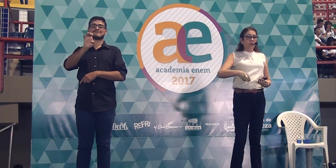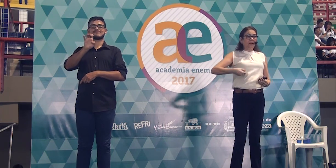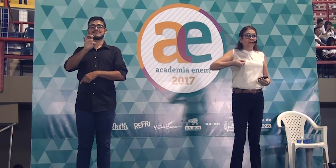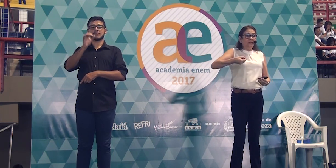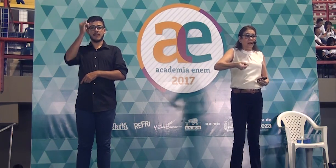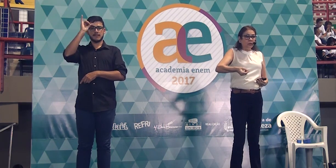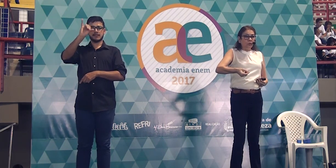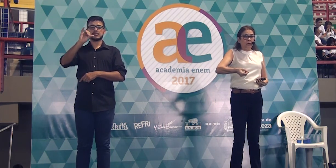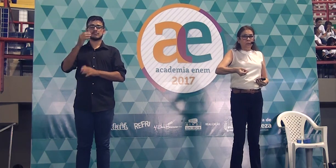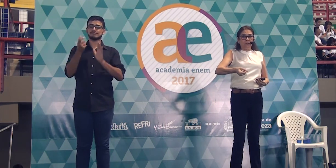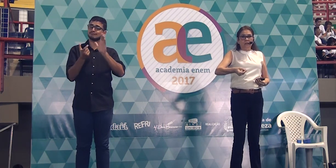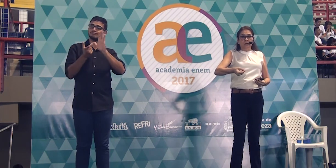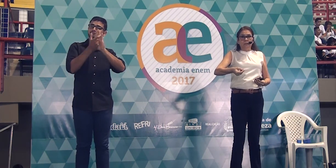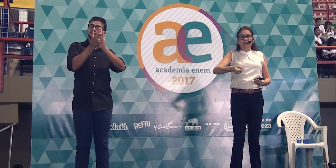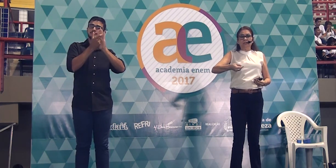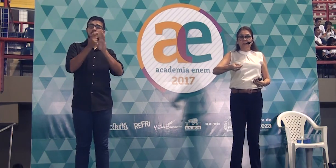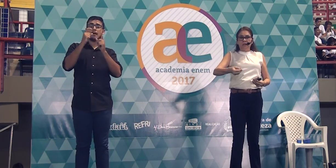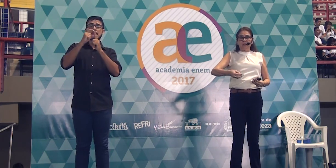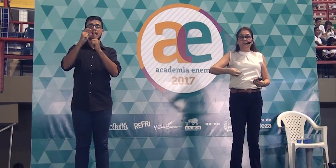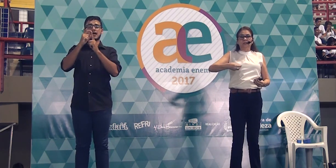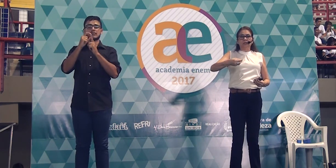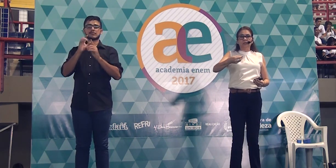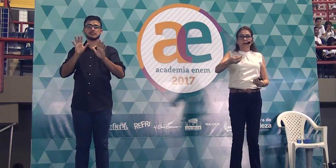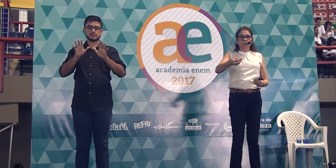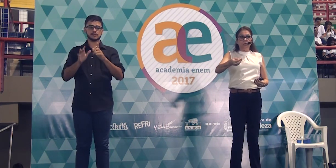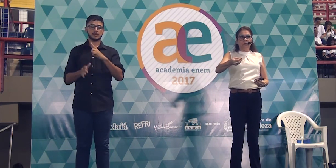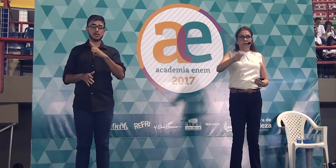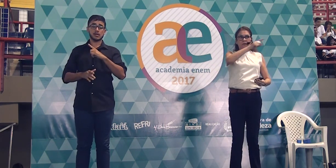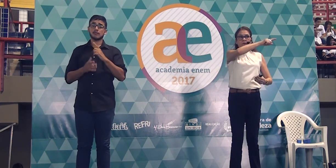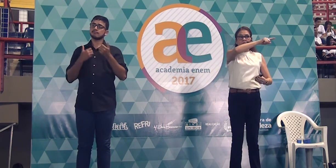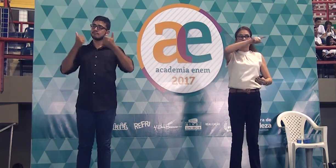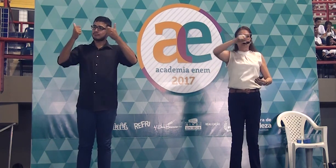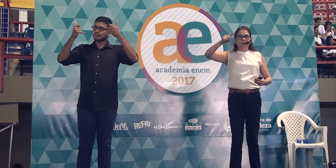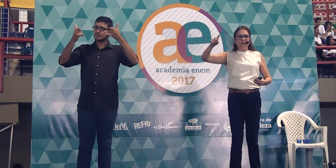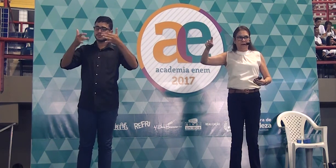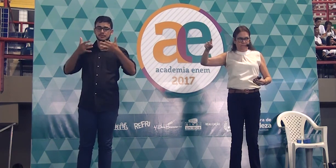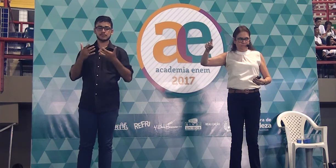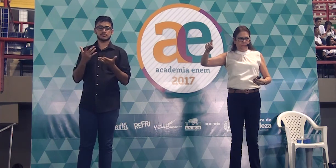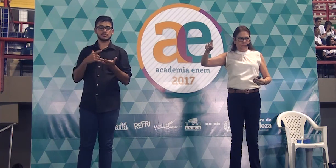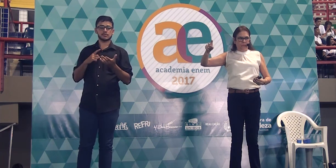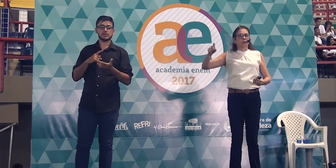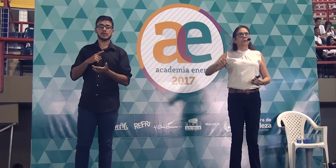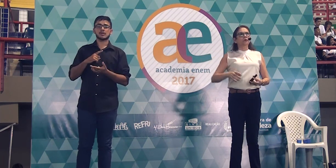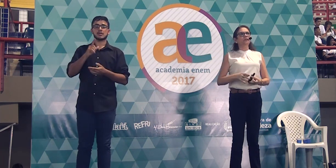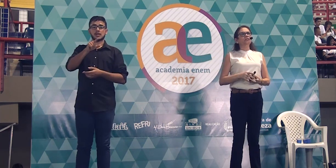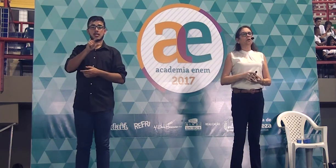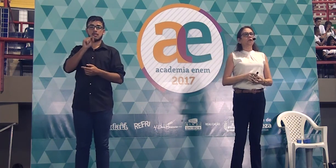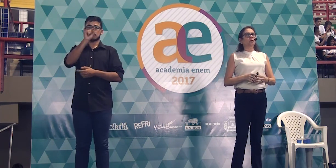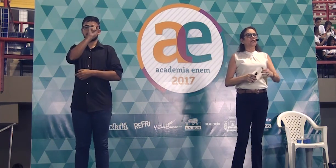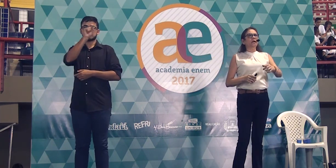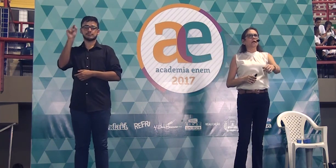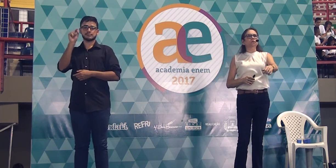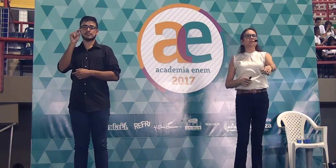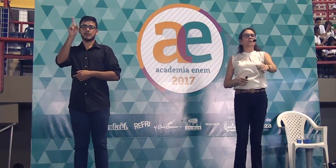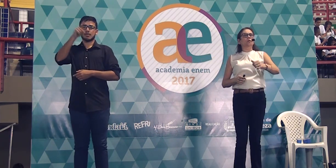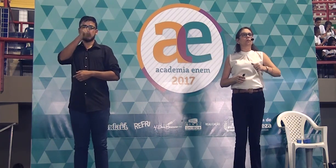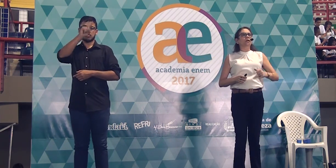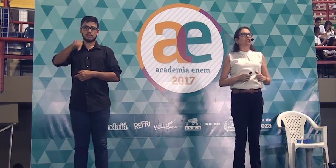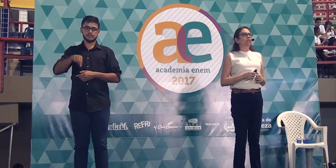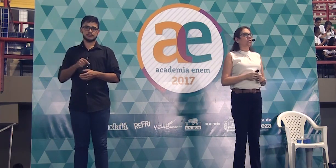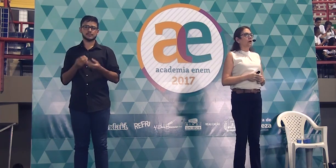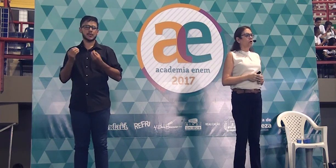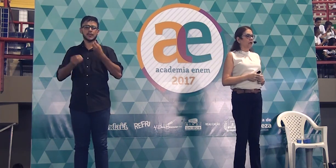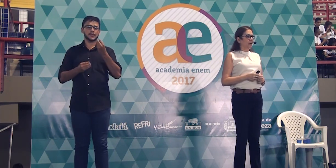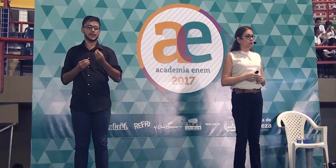que o critério que eu usei para dizer que vocês não usem foi cortar. Professor, e quando é que eu uso